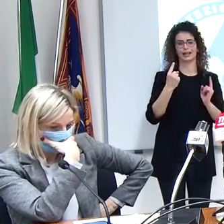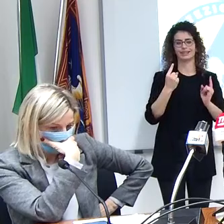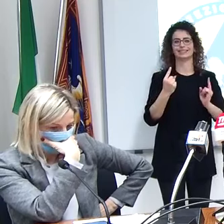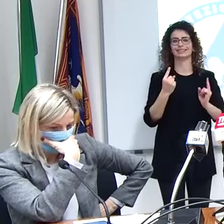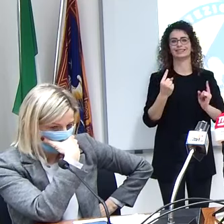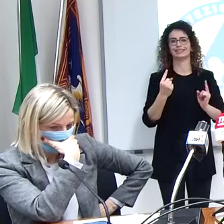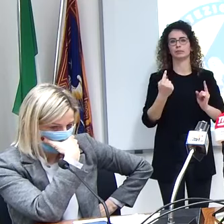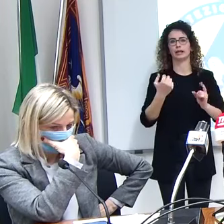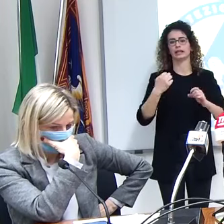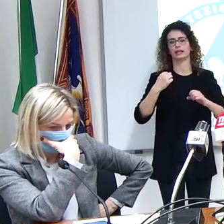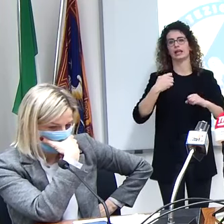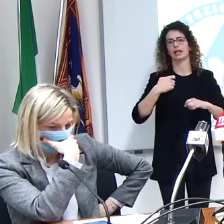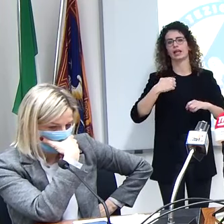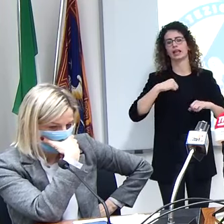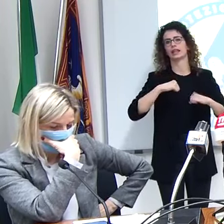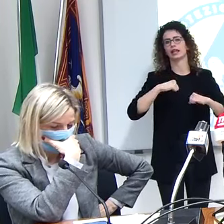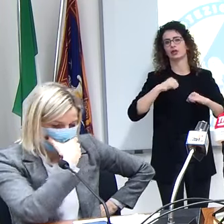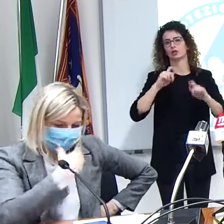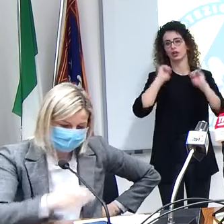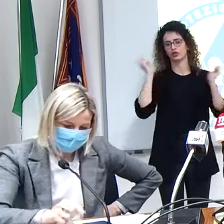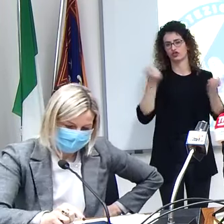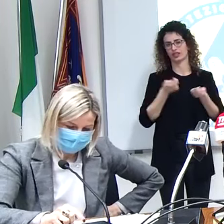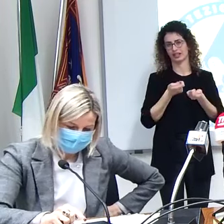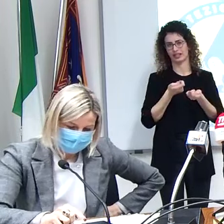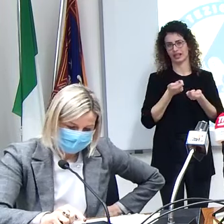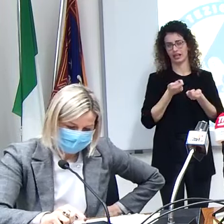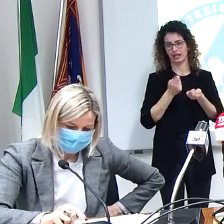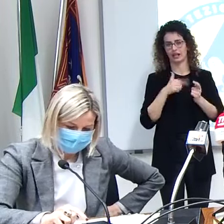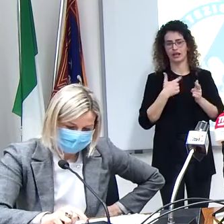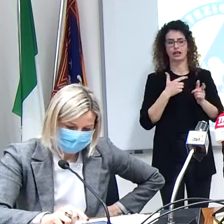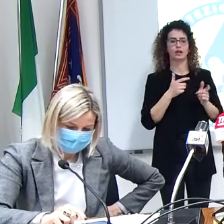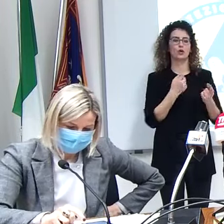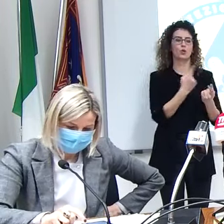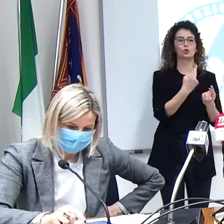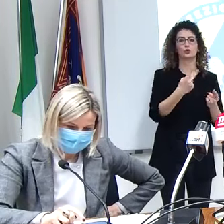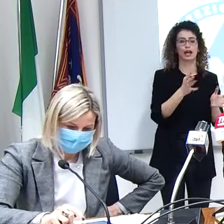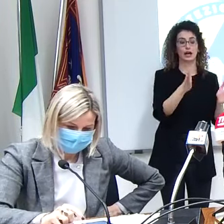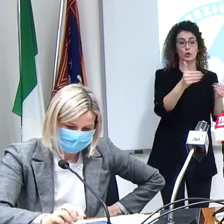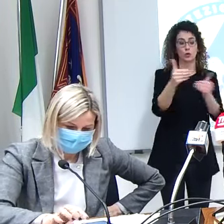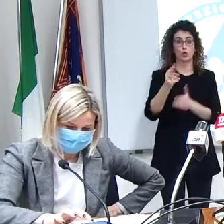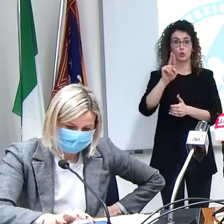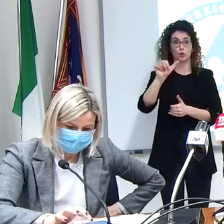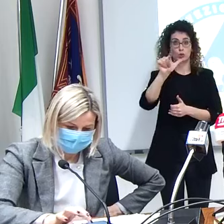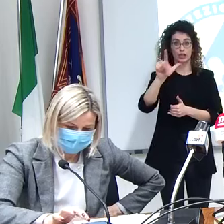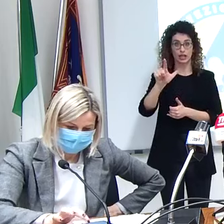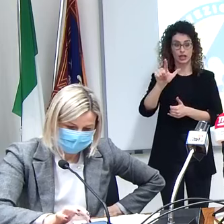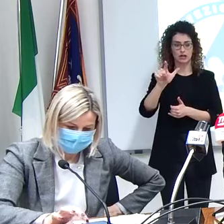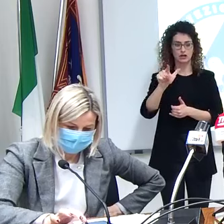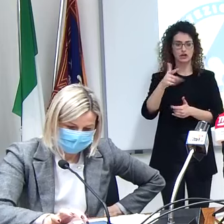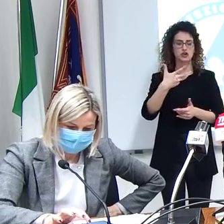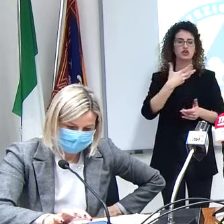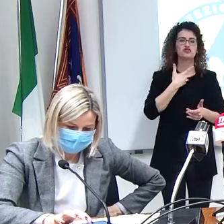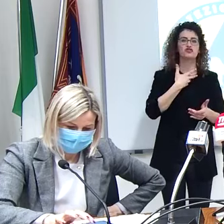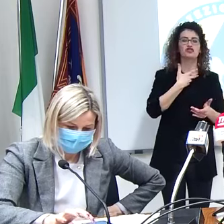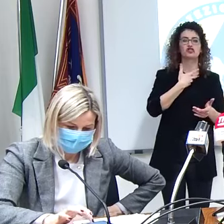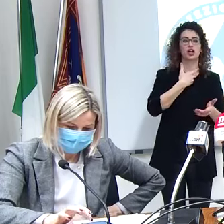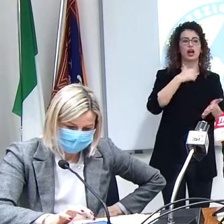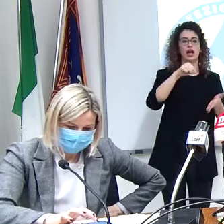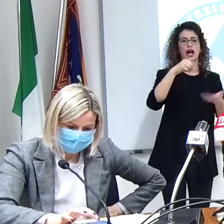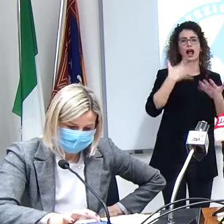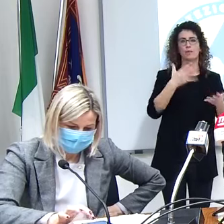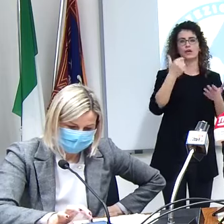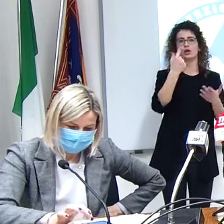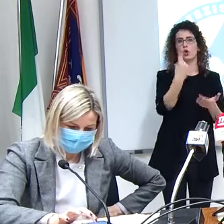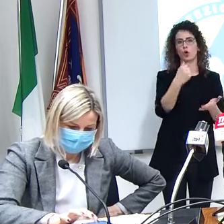direttori generali in ogni azienda sanitaria quindi in ogni azienda sanitaria avremo un centro